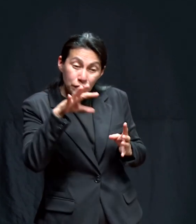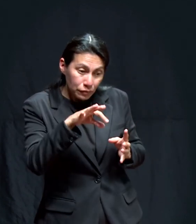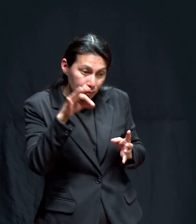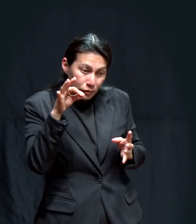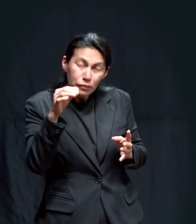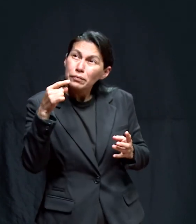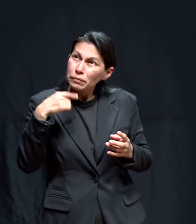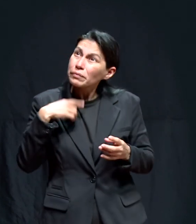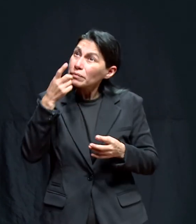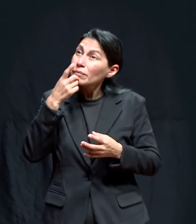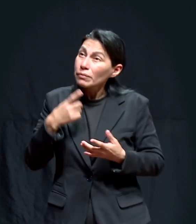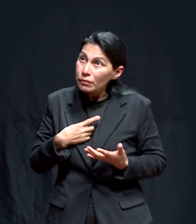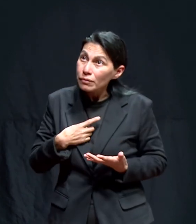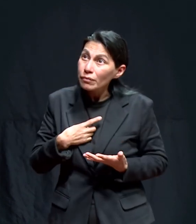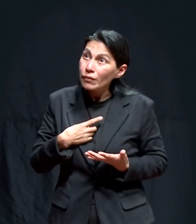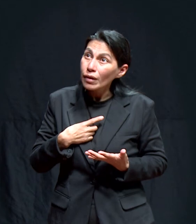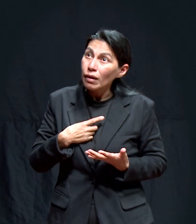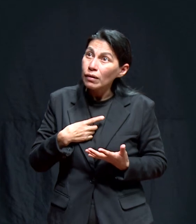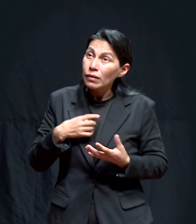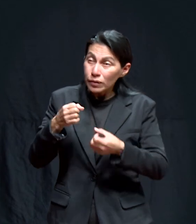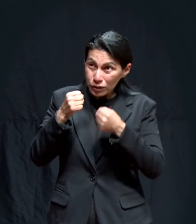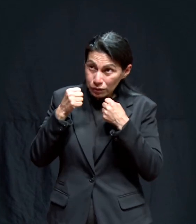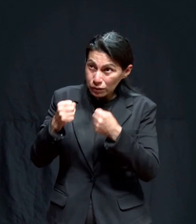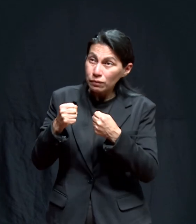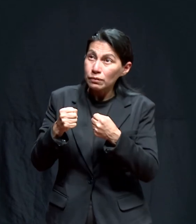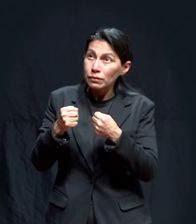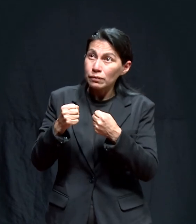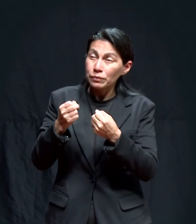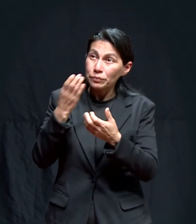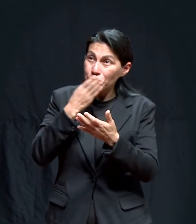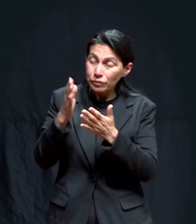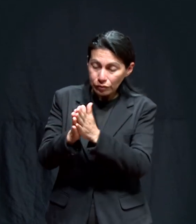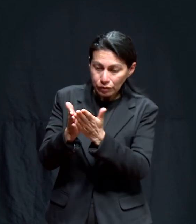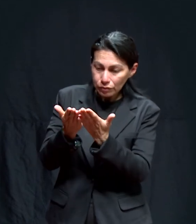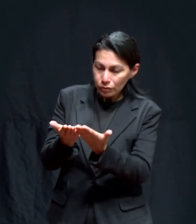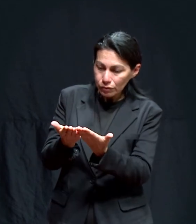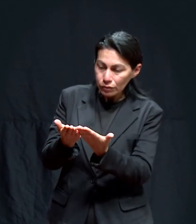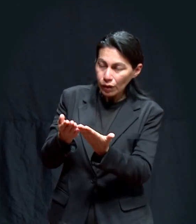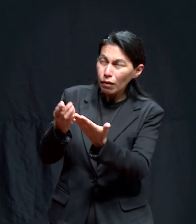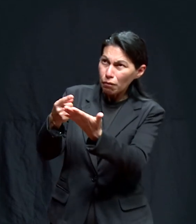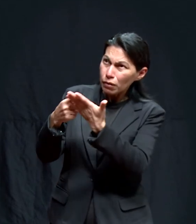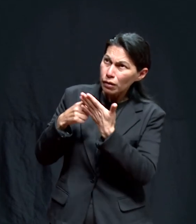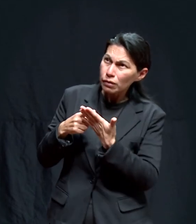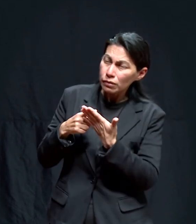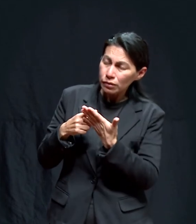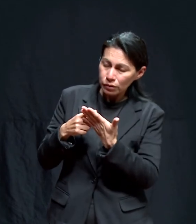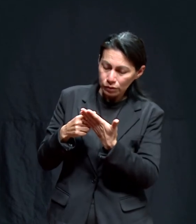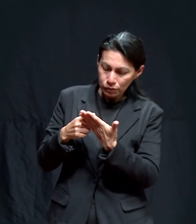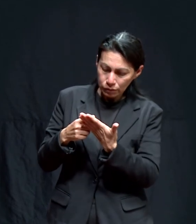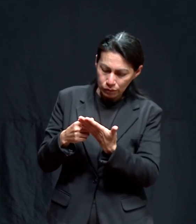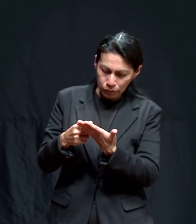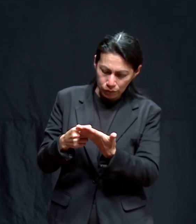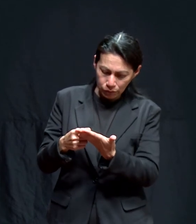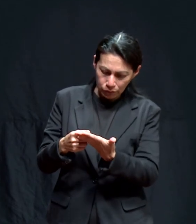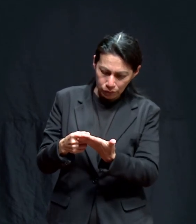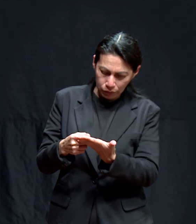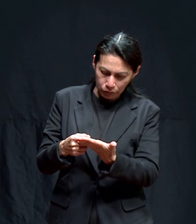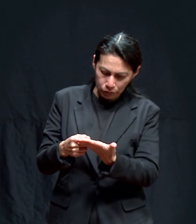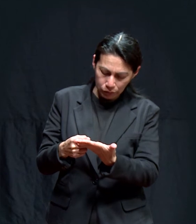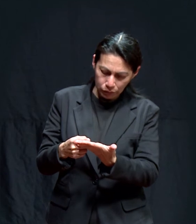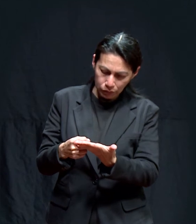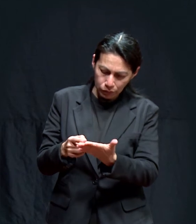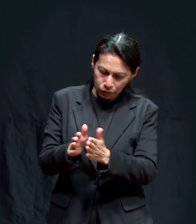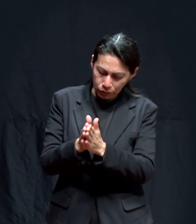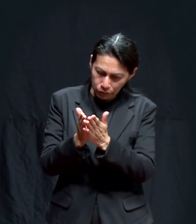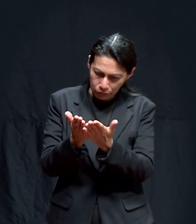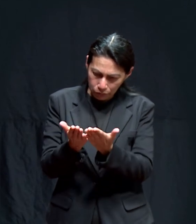¿Me lo estás confirmando? Y me estás entregando estas palabras santas, la Sagrada Escritura,